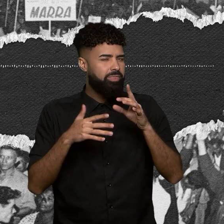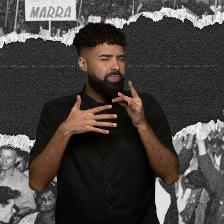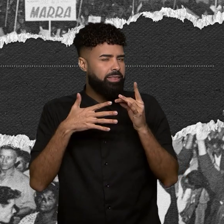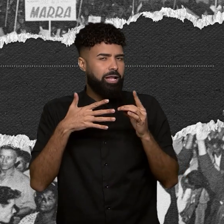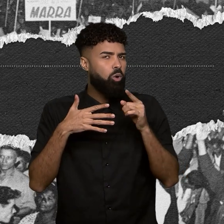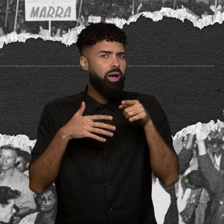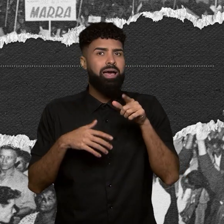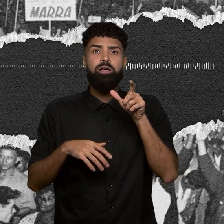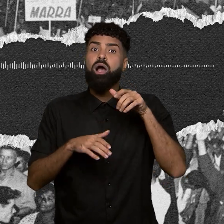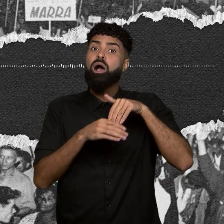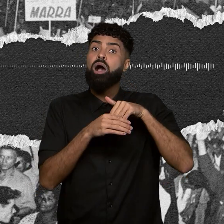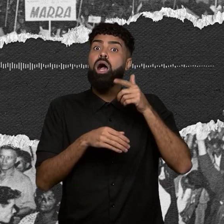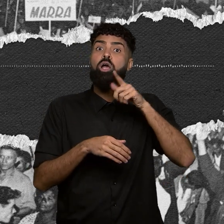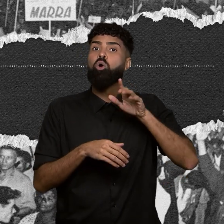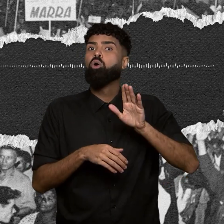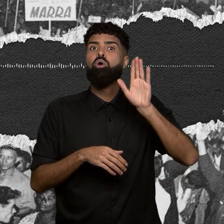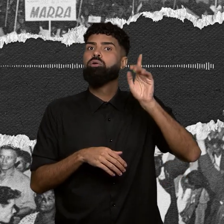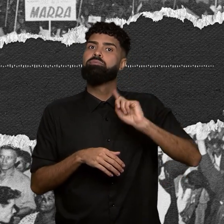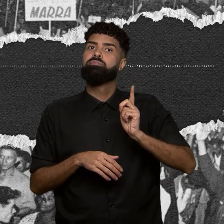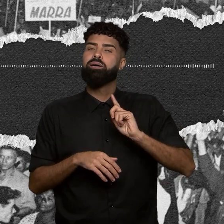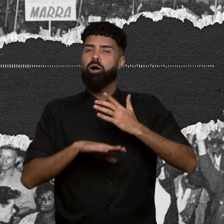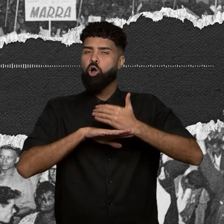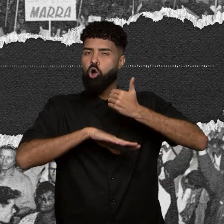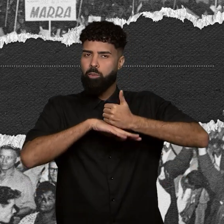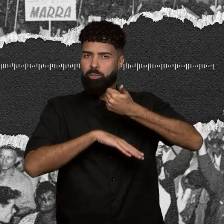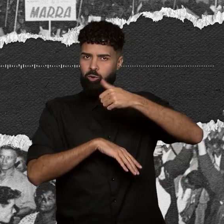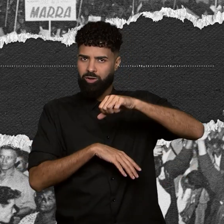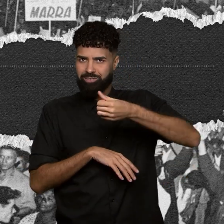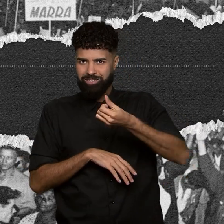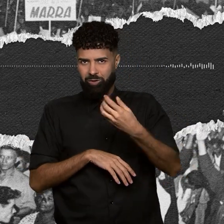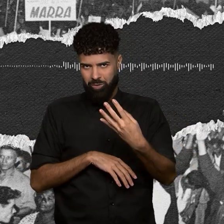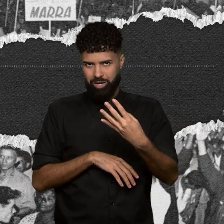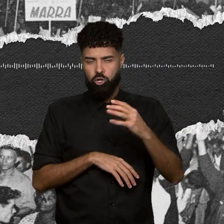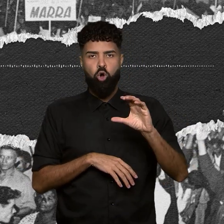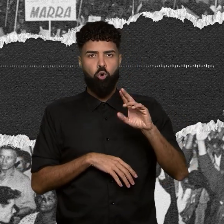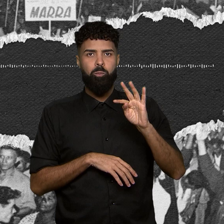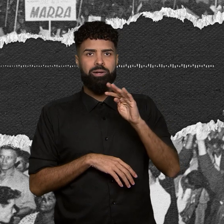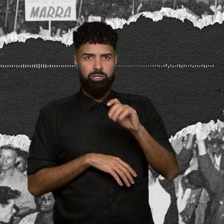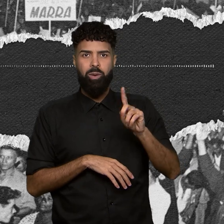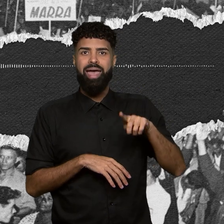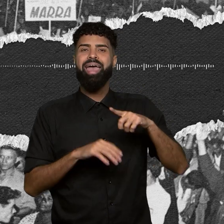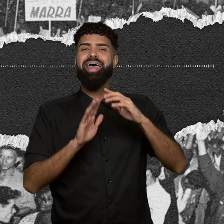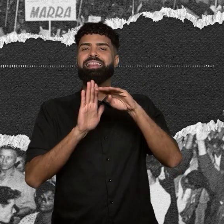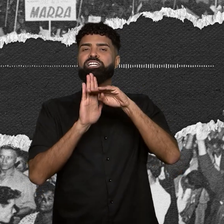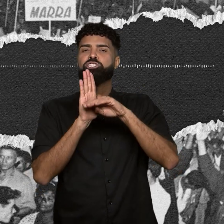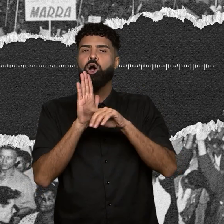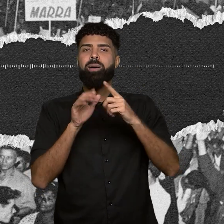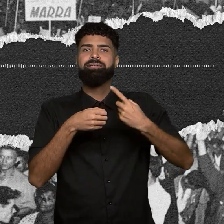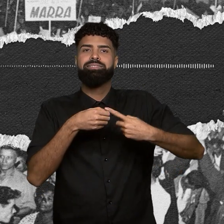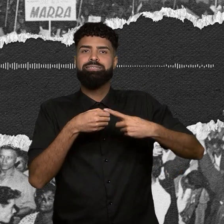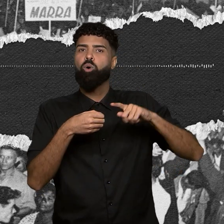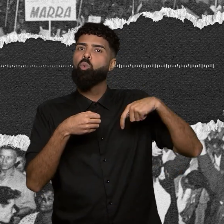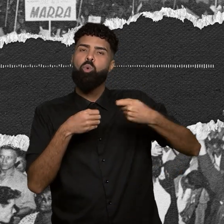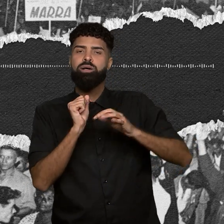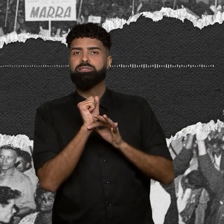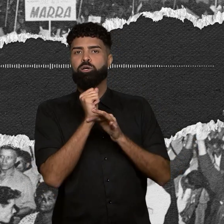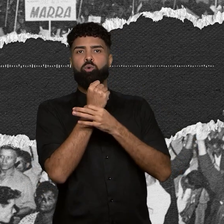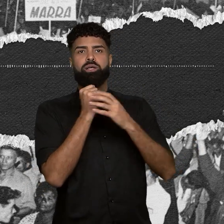eleito. Desde o golpe de 1964, Cubatão entrou na lista de cidades consideradas de segurança nacional.